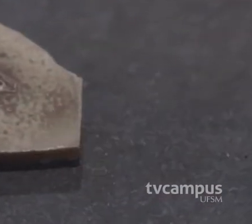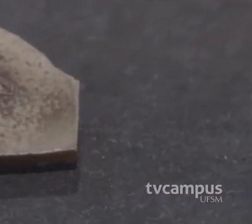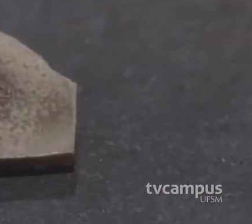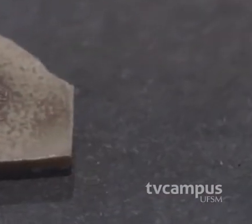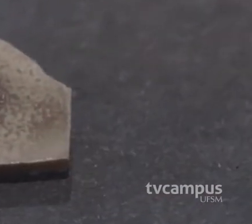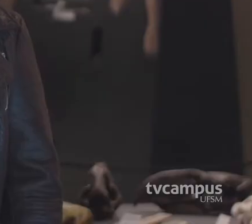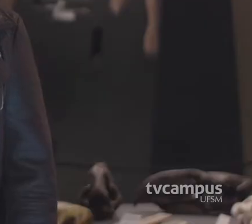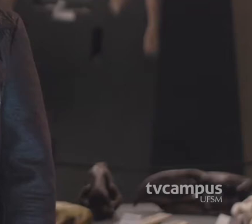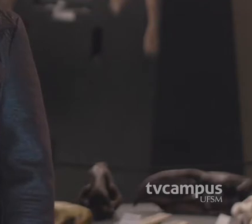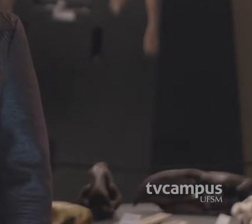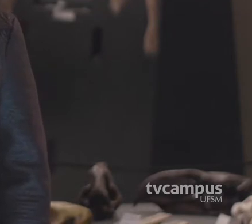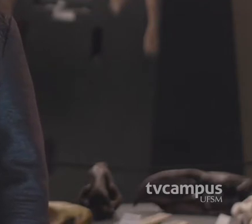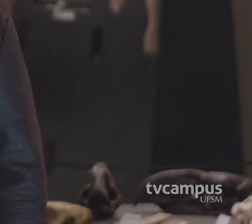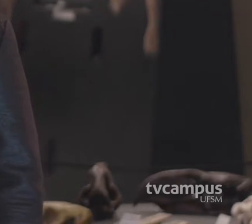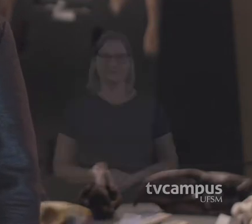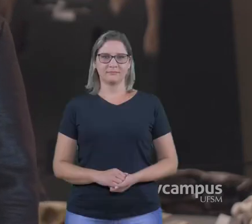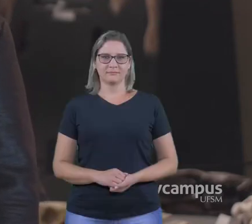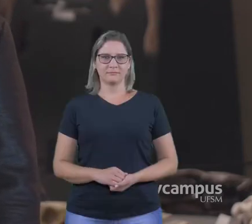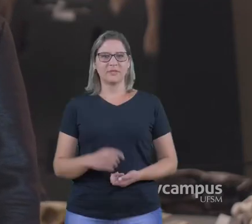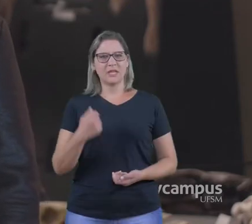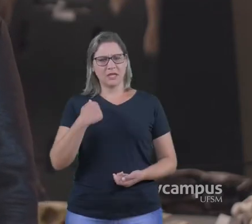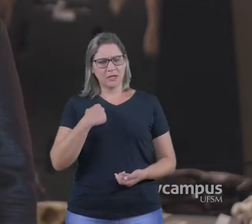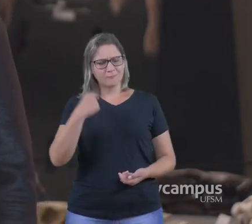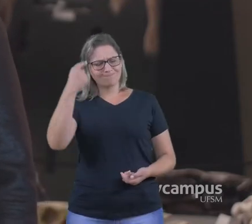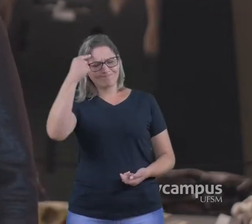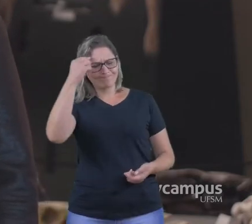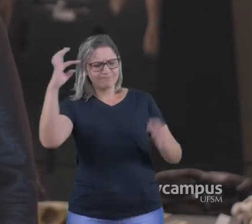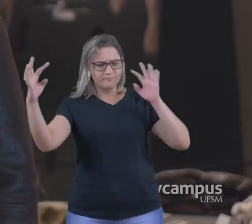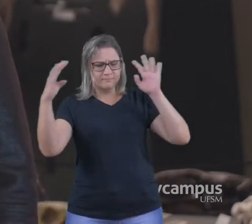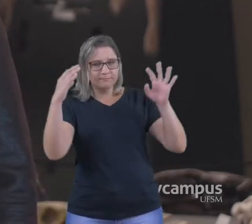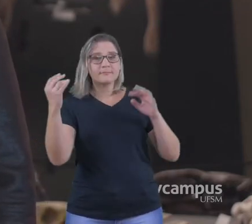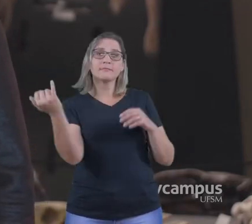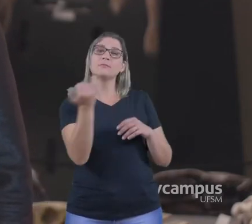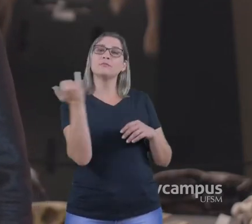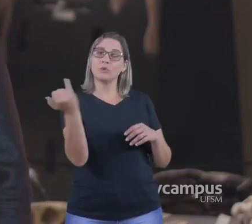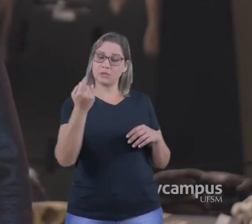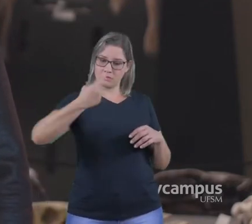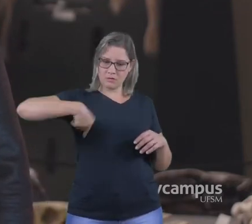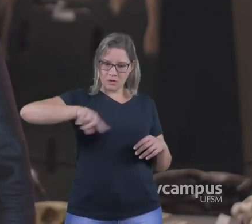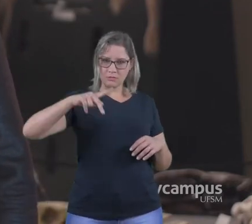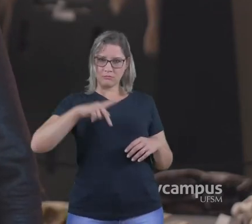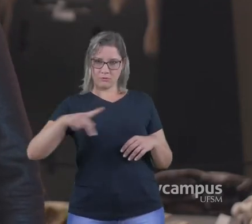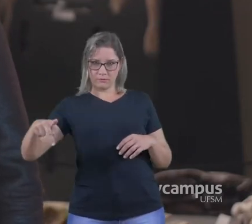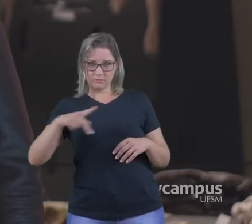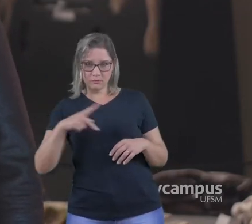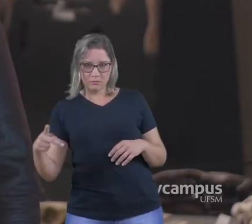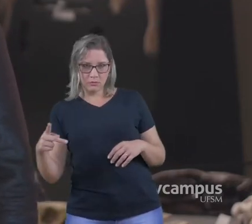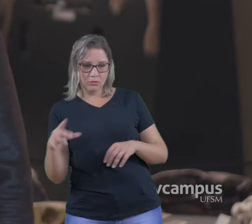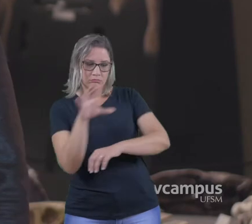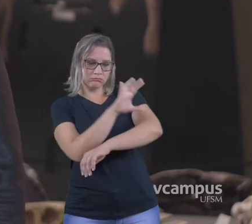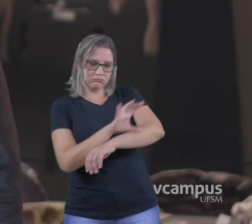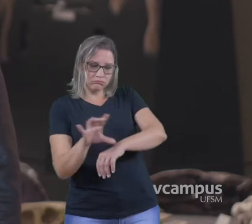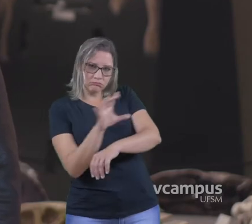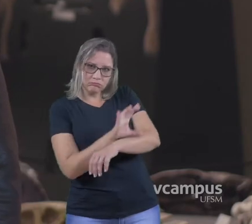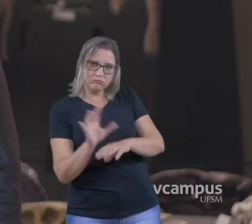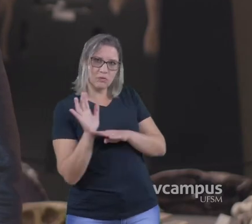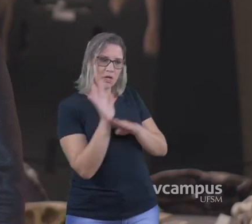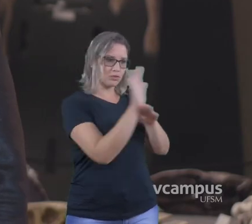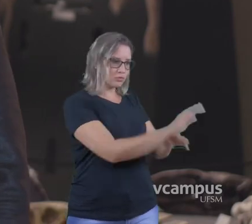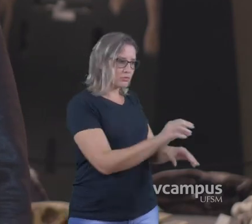Penso assim que uma iniciativa interessante Que nós como formadores de professores Deveríamos